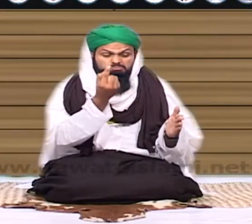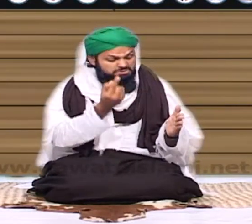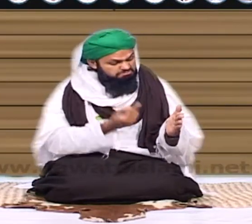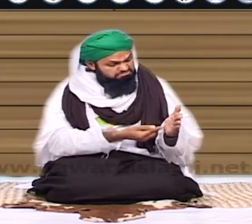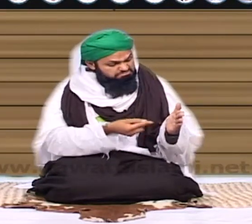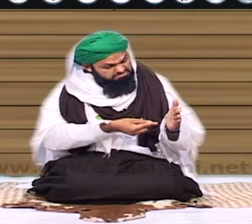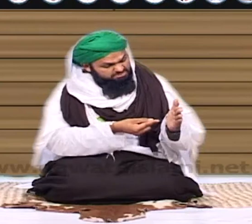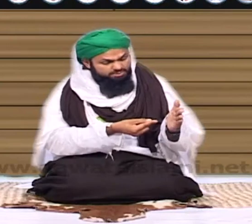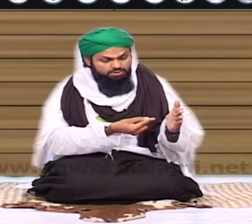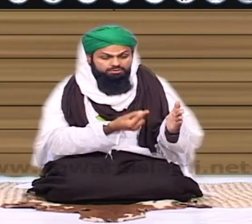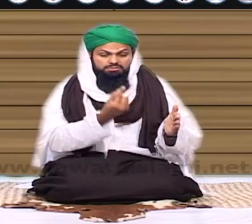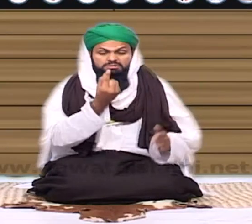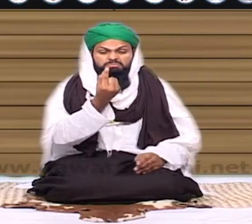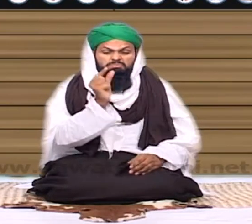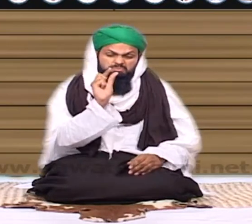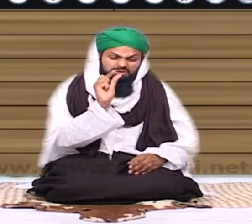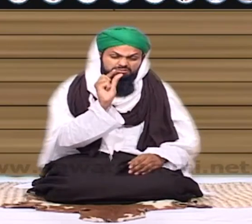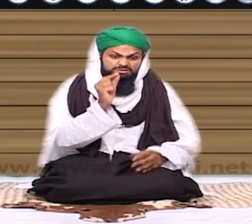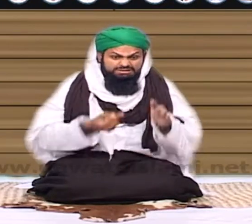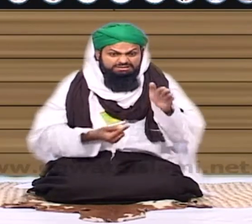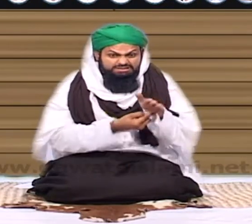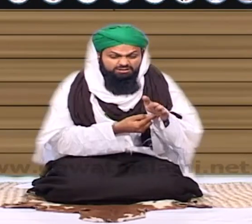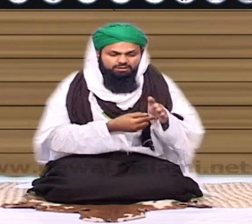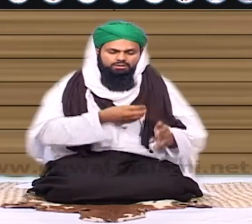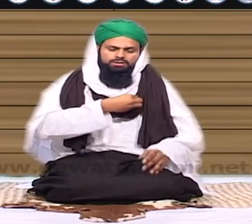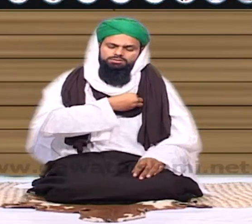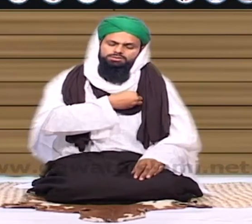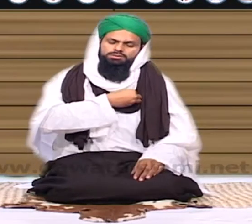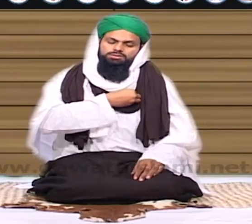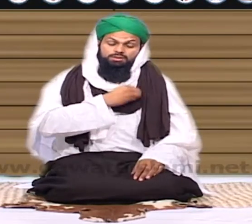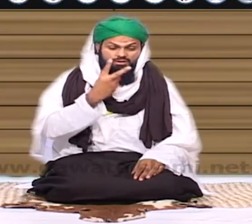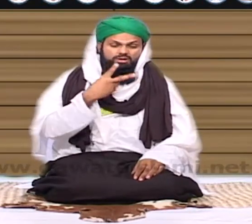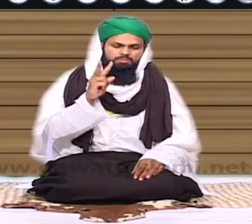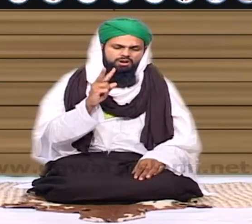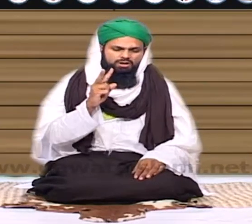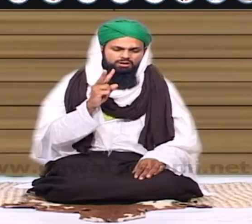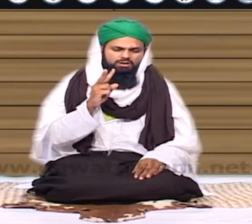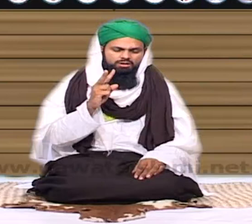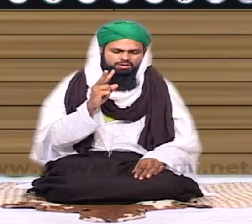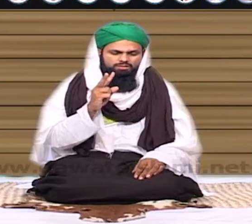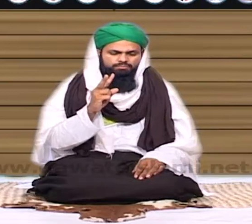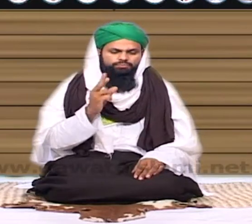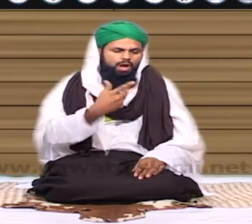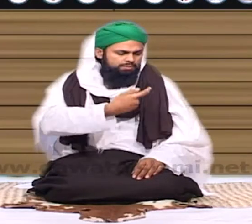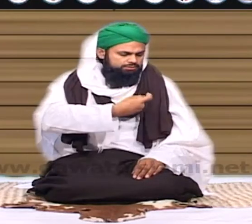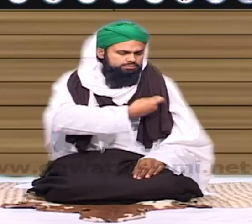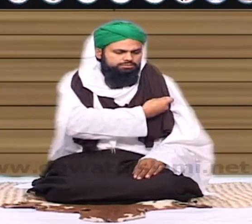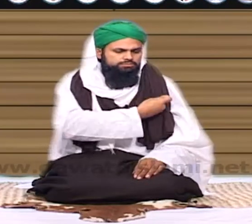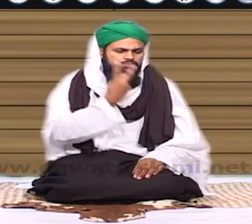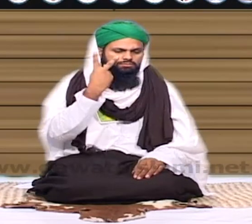وہ اتنی لبی پن نکل آئی تو ایک پن مجھے چوبی تو اس کا میں نے اتنا درد محسوس کیا آپ